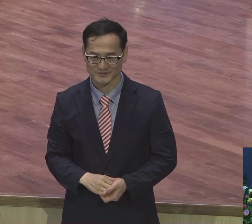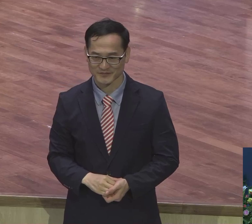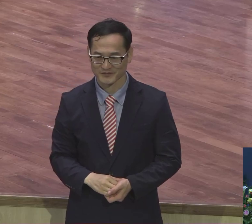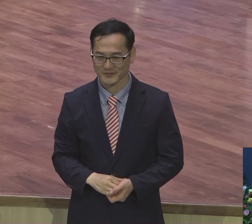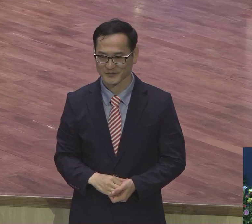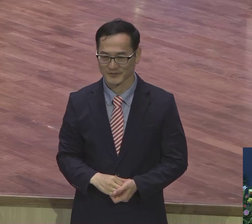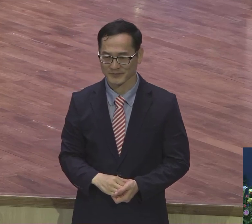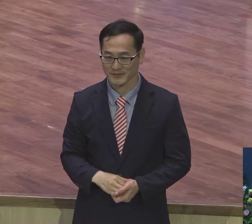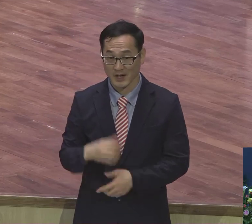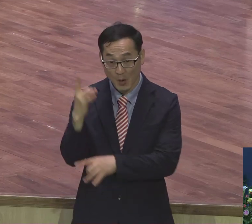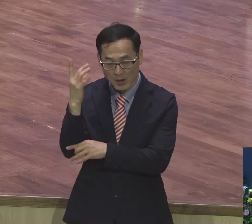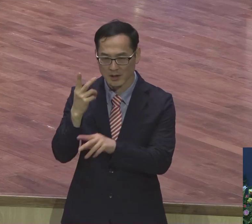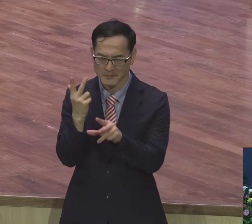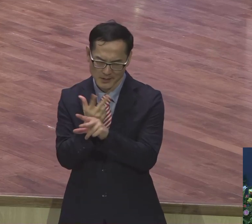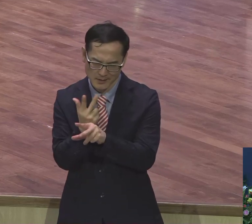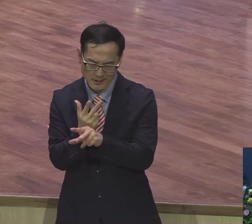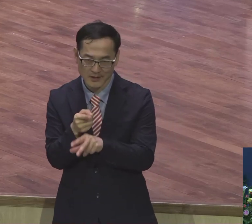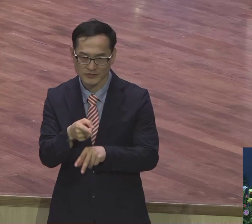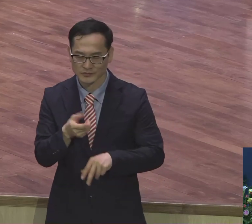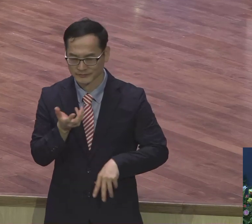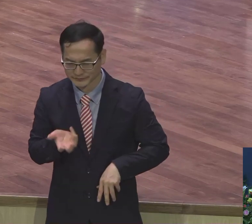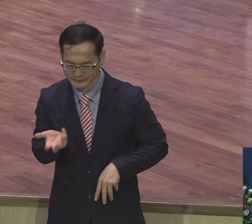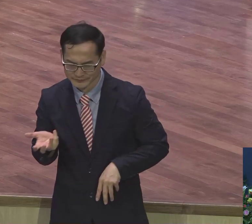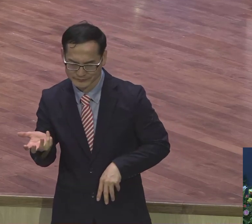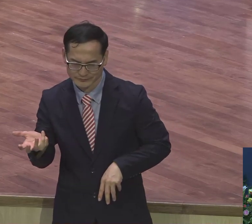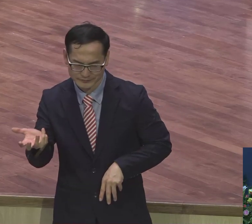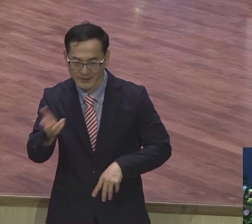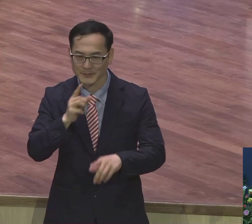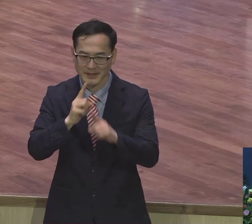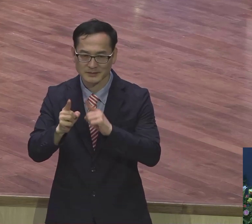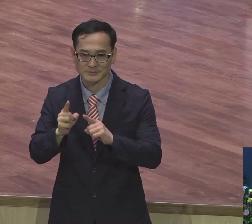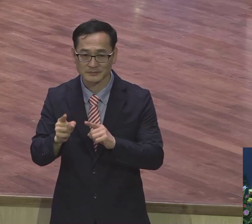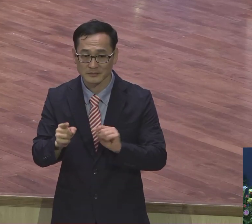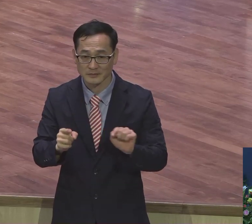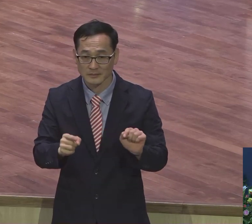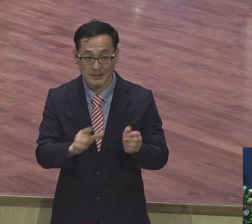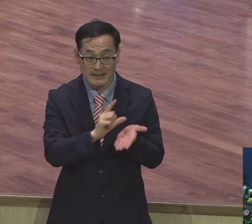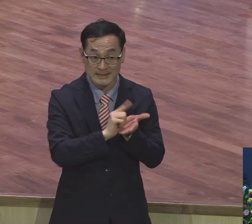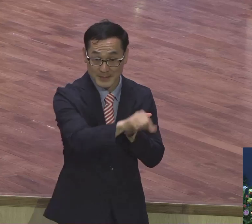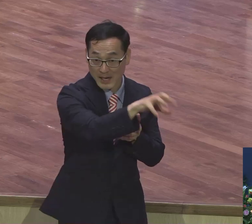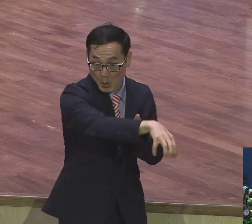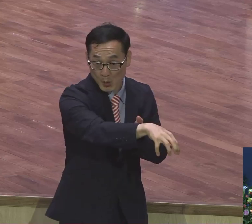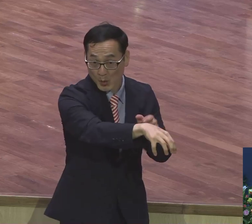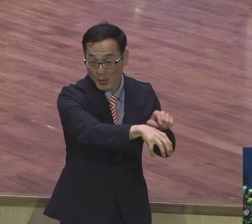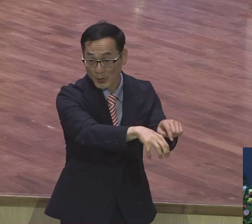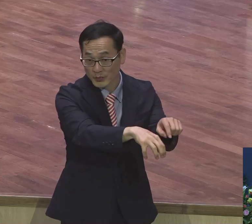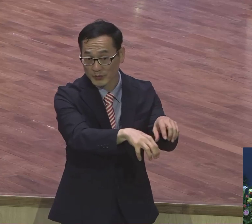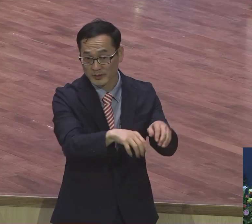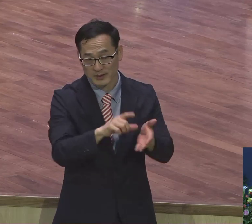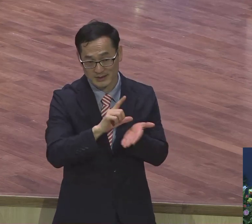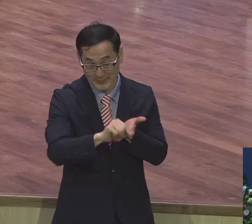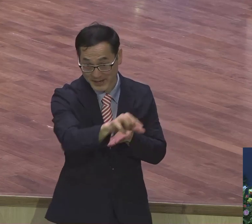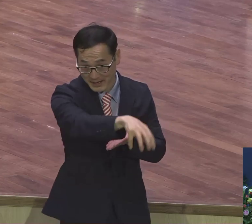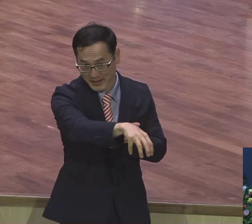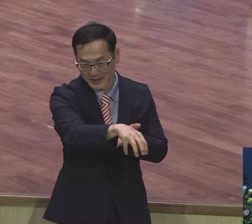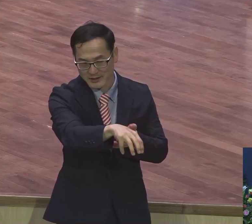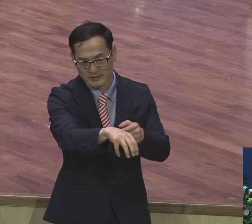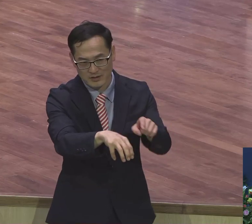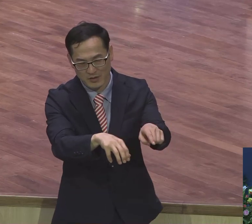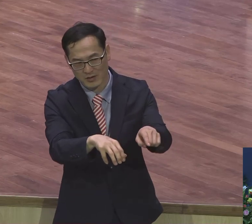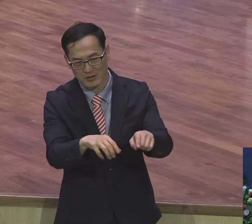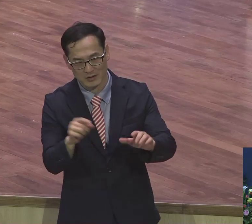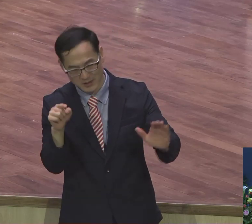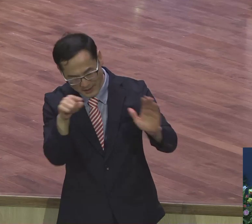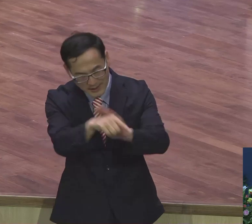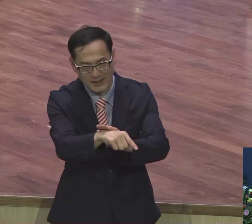팔뚝광산 돌면서 월낮 집회가 있었어요. 그러니까 늘 지방에 가서 그 모텔에 자고 그리고 또 훈련 받고